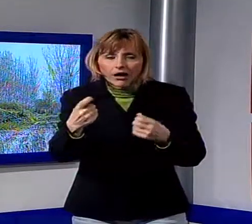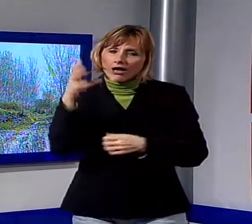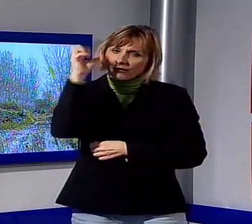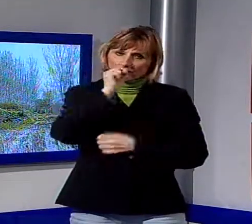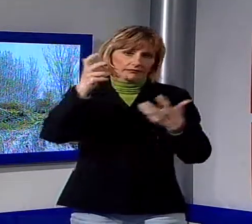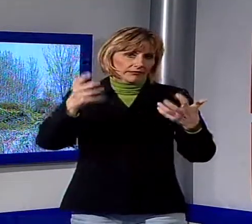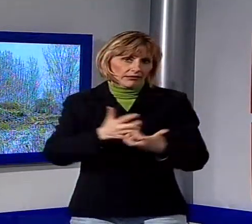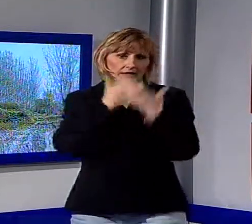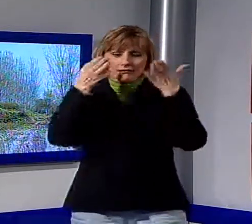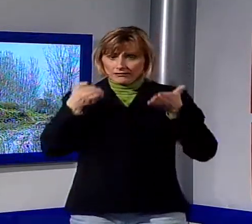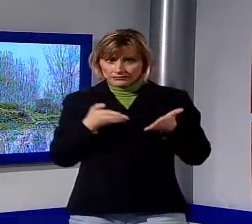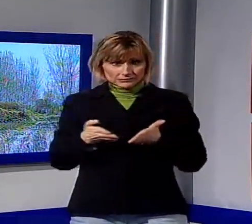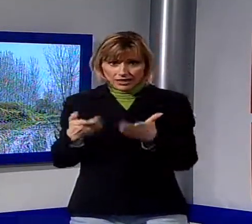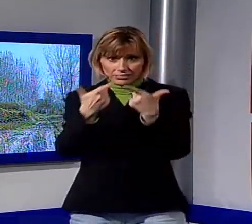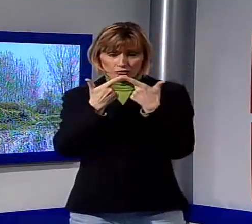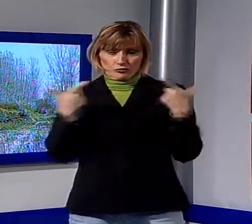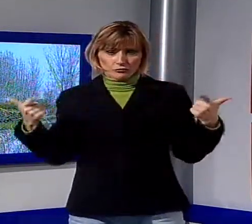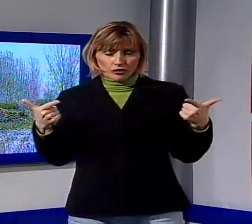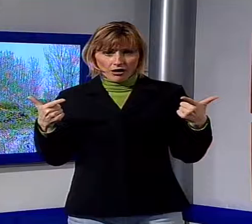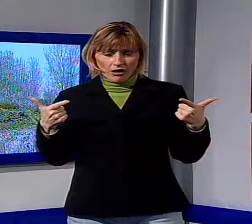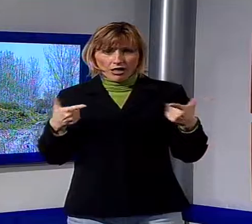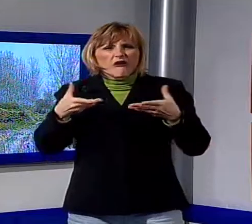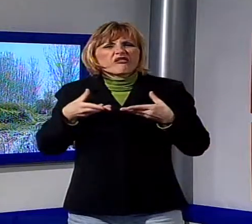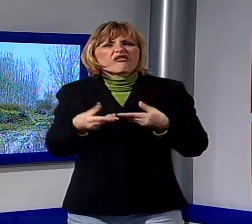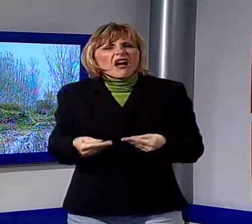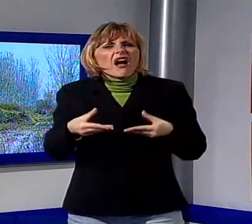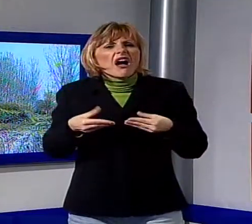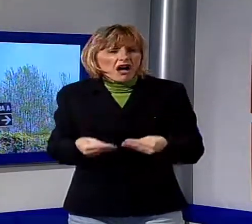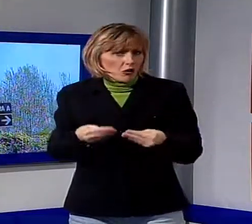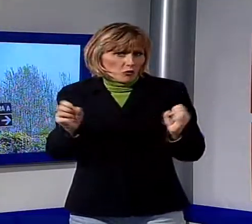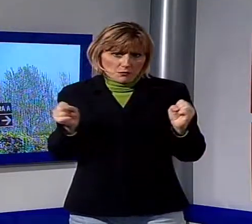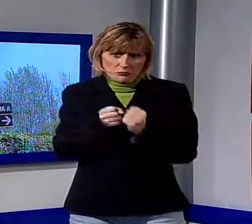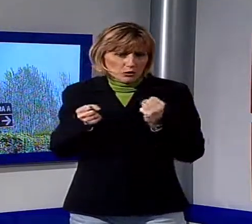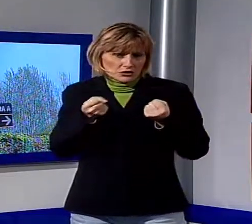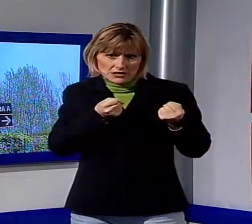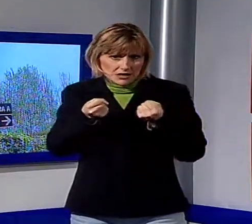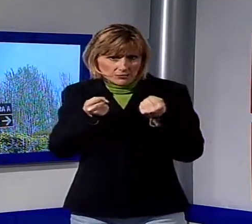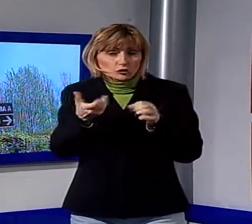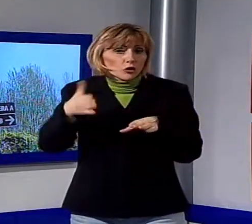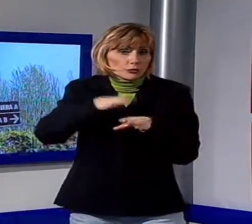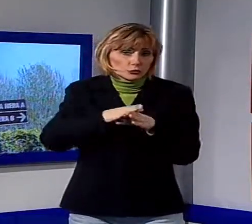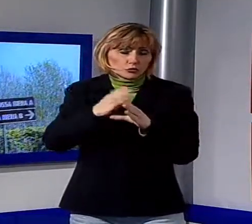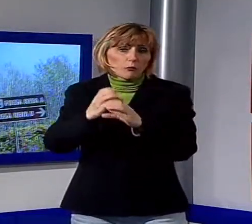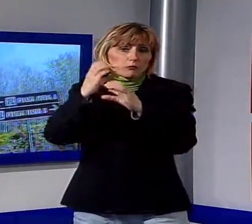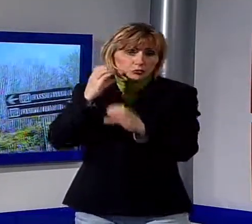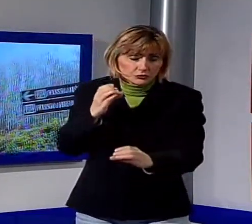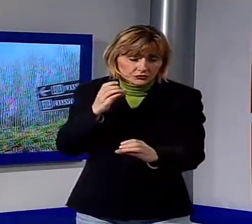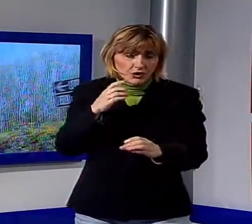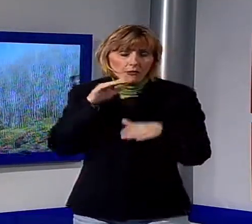lampante. La strada per raggiungere gli scavi è pressoché impraticabile per i mezzi turistici, estremamente sconnessa e